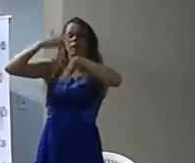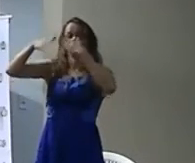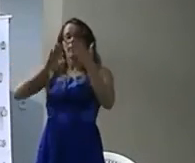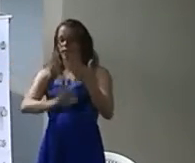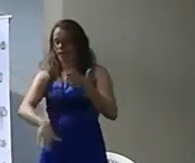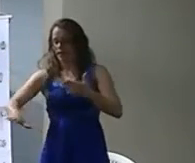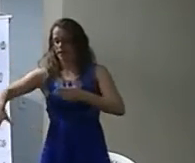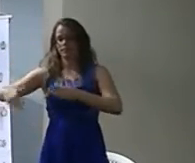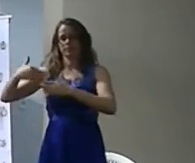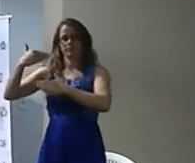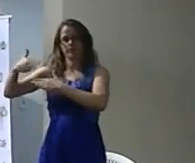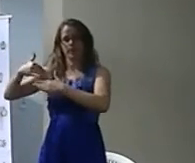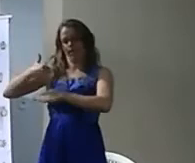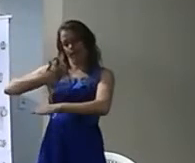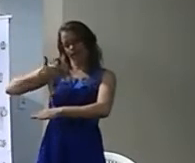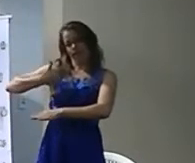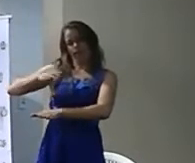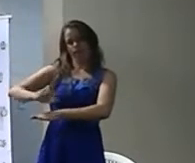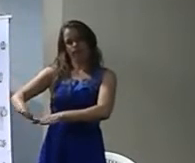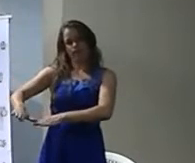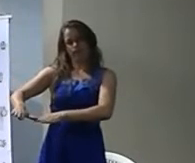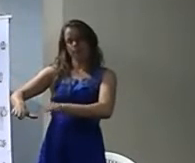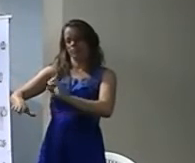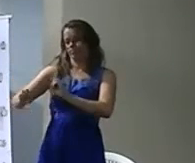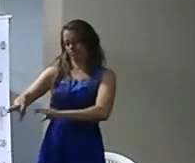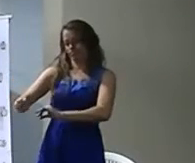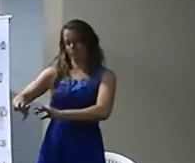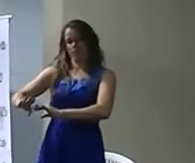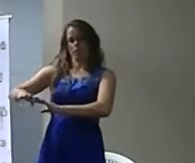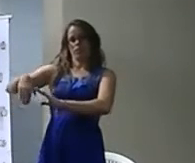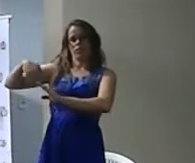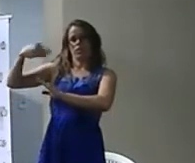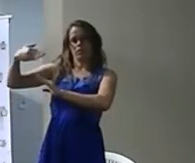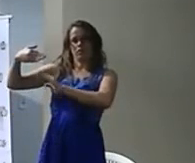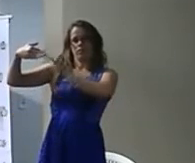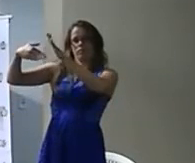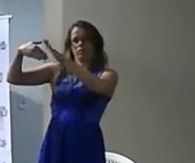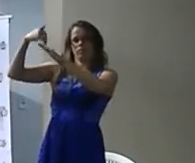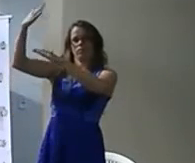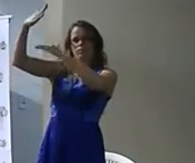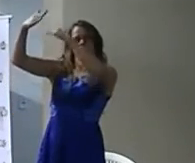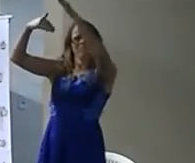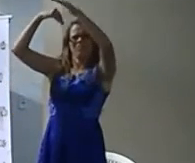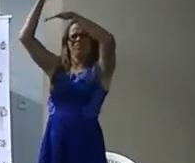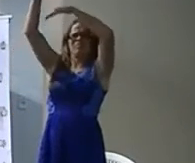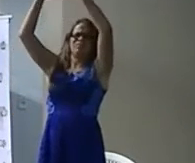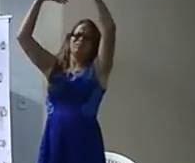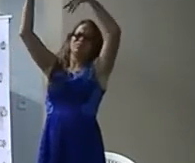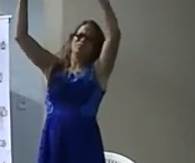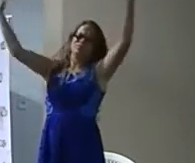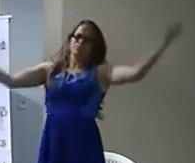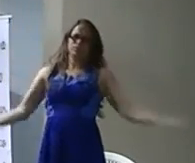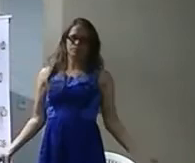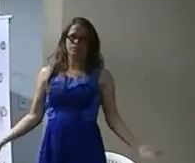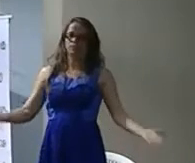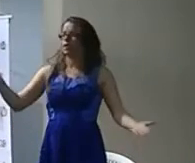É uma condição Sub-humana Do intérprete de Libras Ser multifuncional Ensinar história Geografia português Matemática Ciências